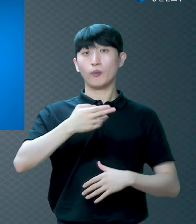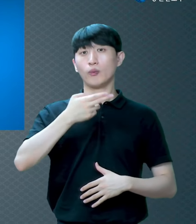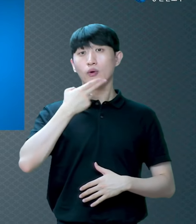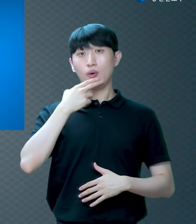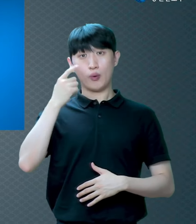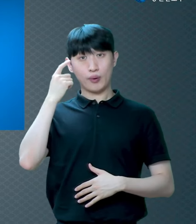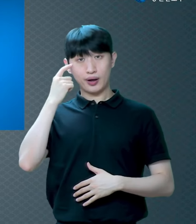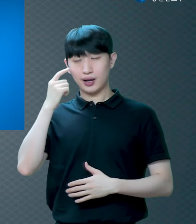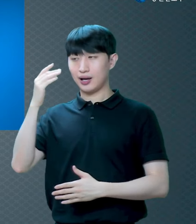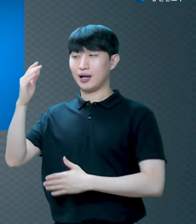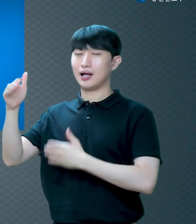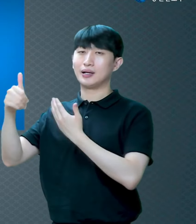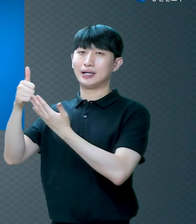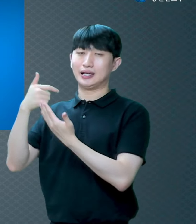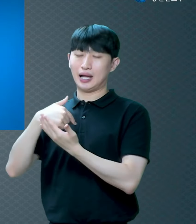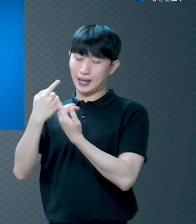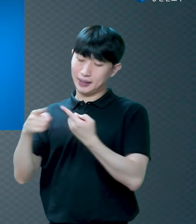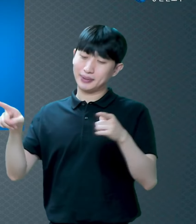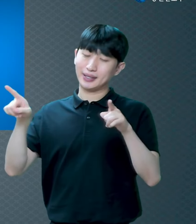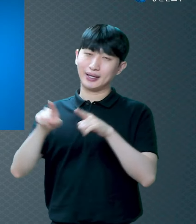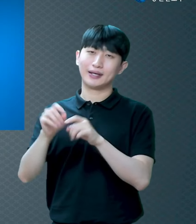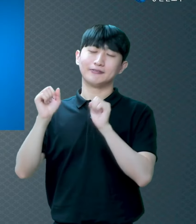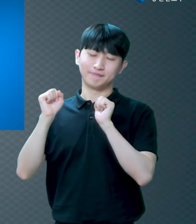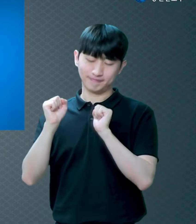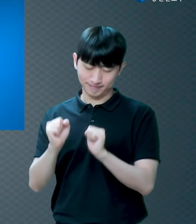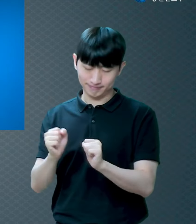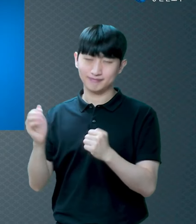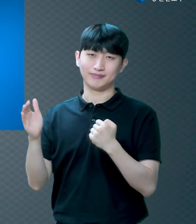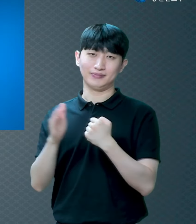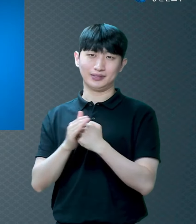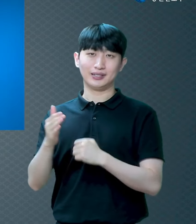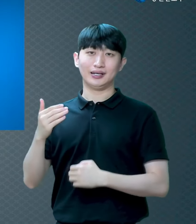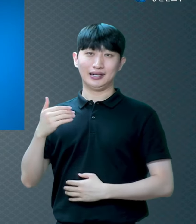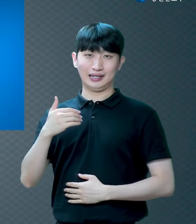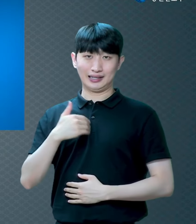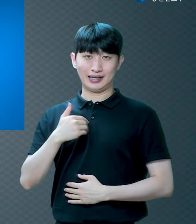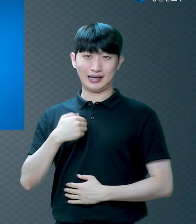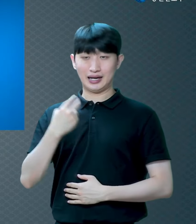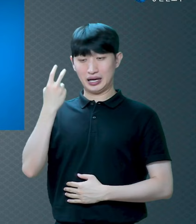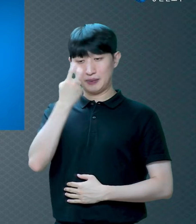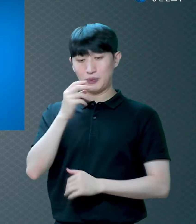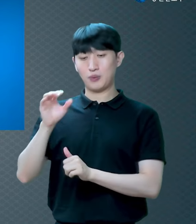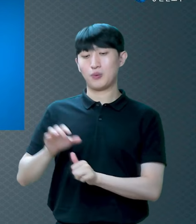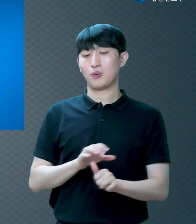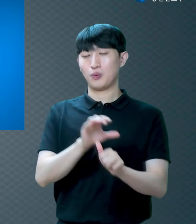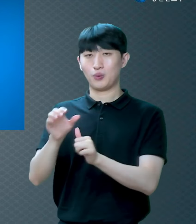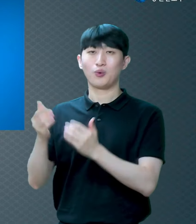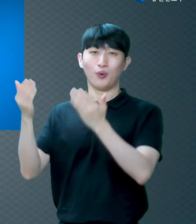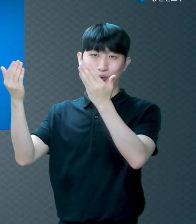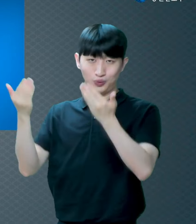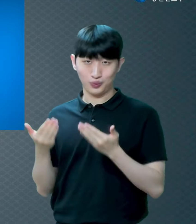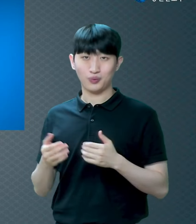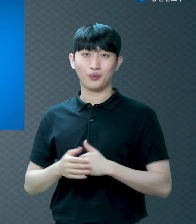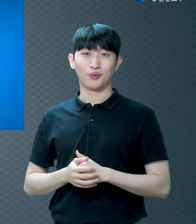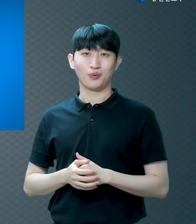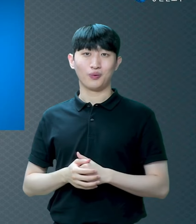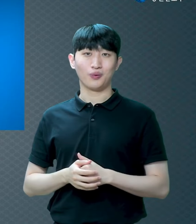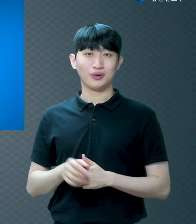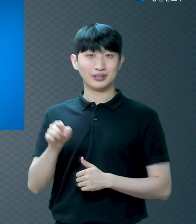하심이라 주의 지팡이와 막대기가 나를 안위하시나이다 멋지지 않아요?